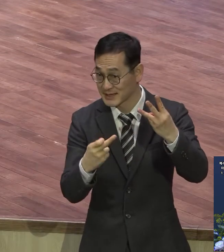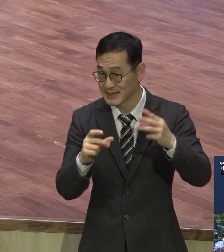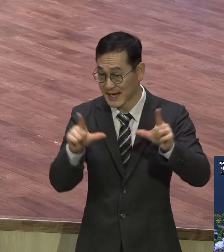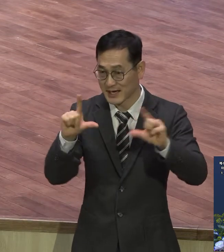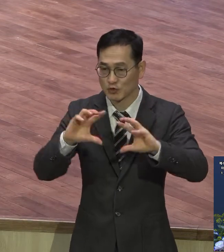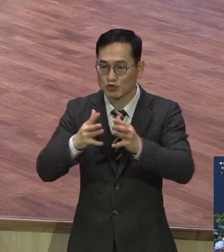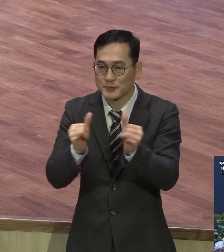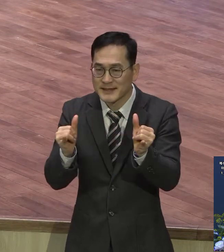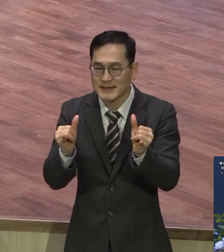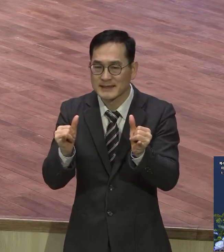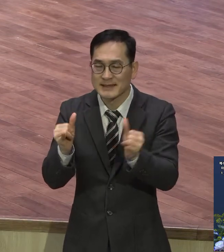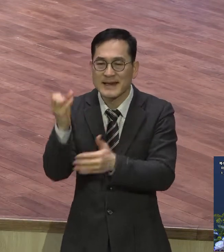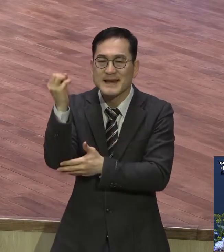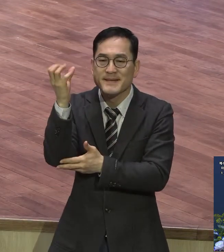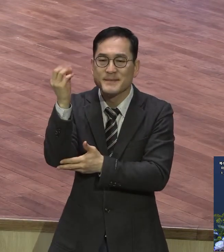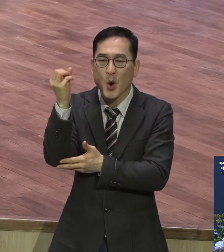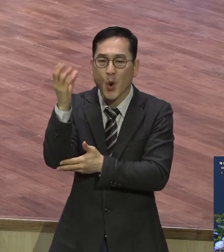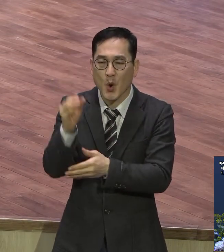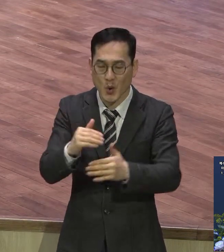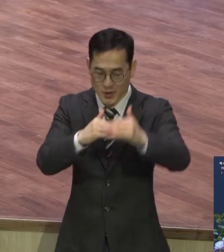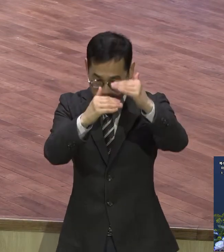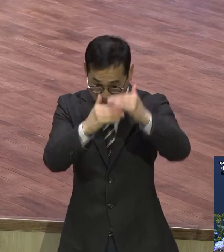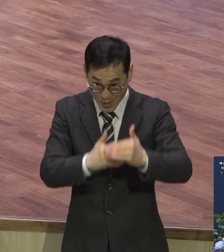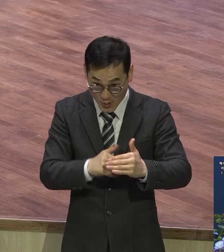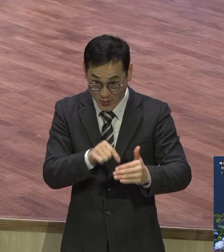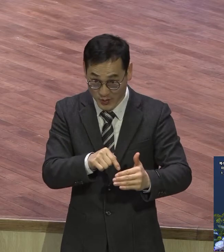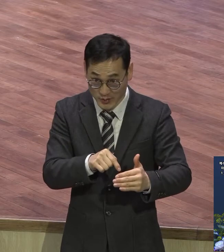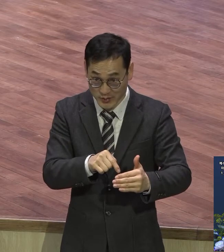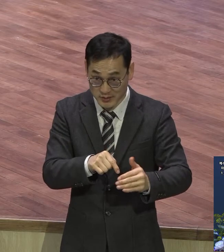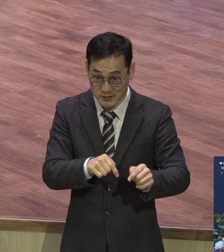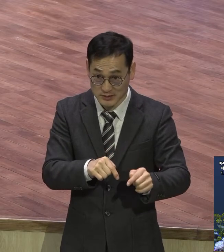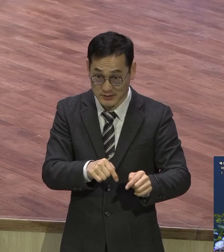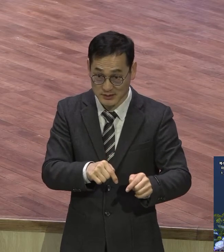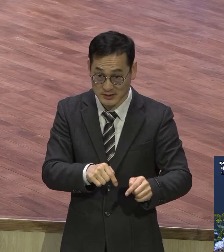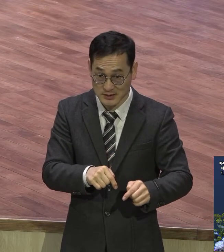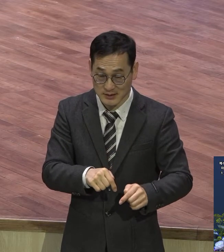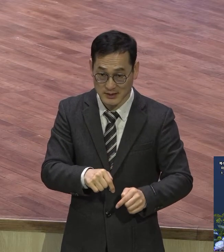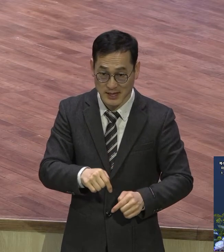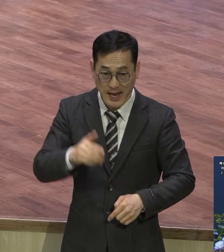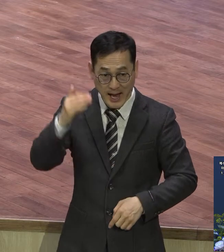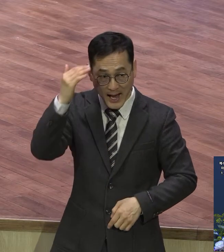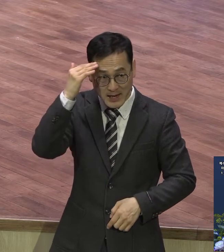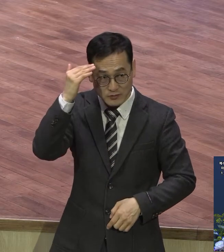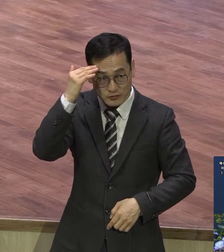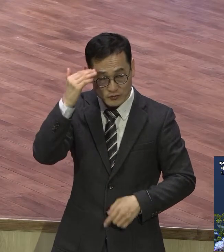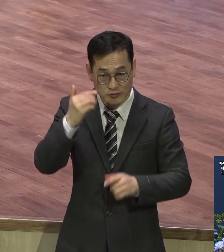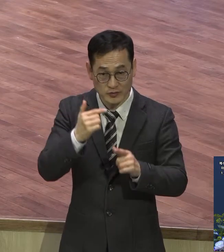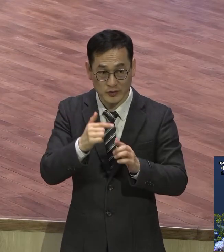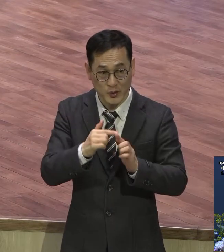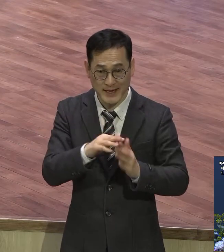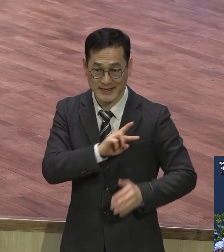한국교회 2단 정보센터장 이에요 이분이